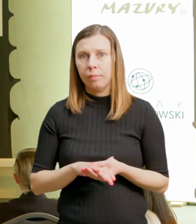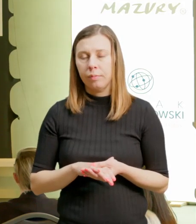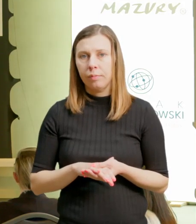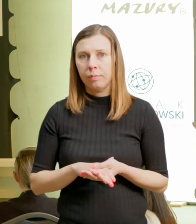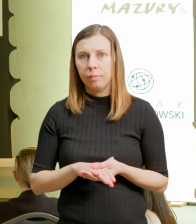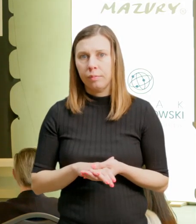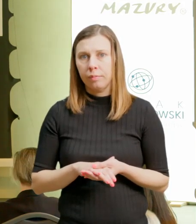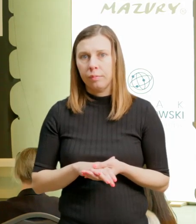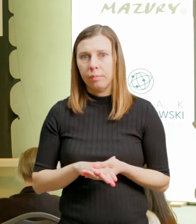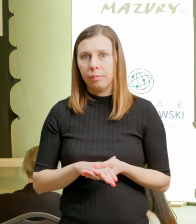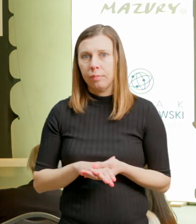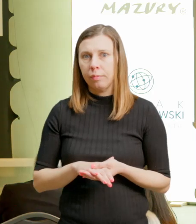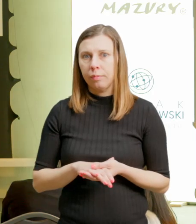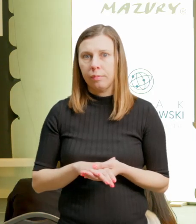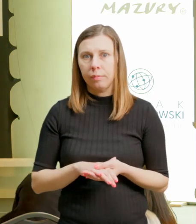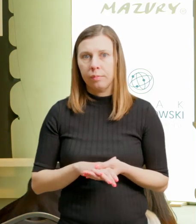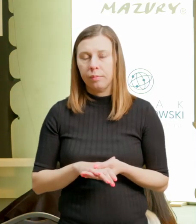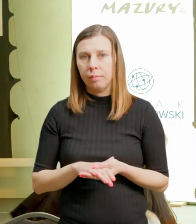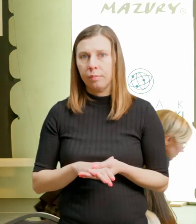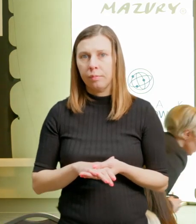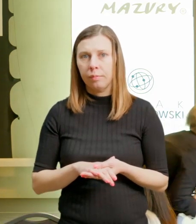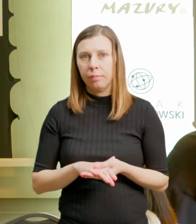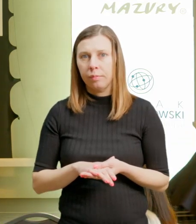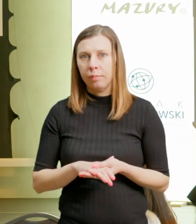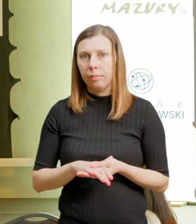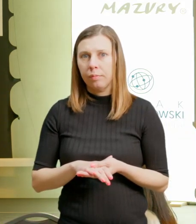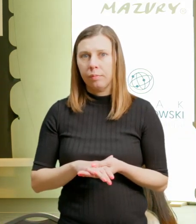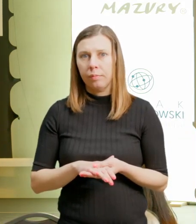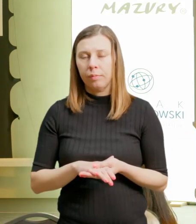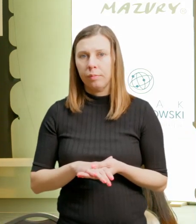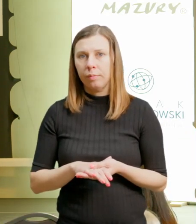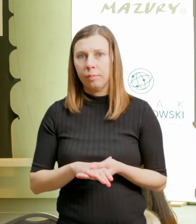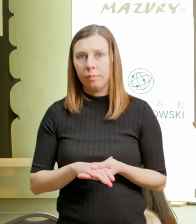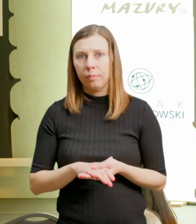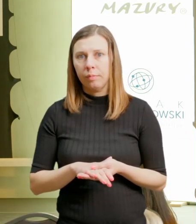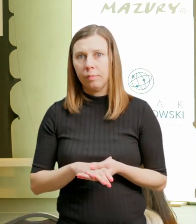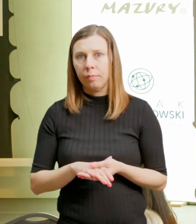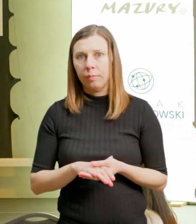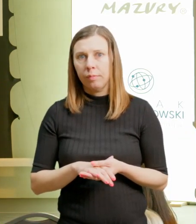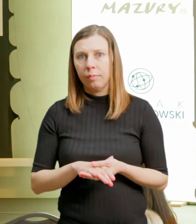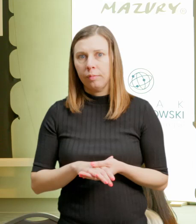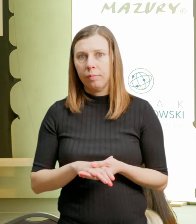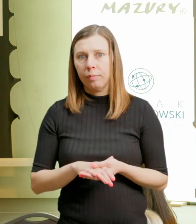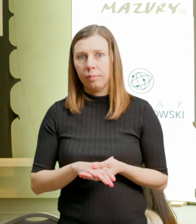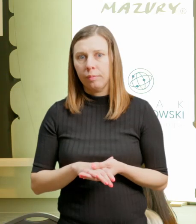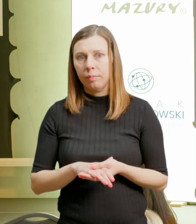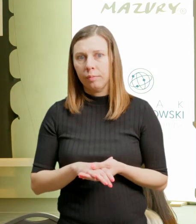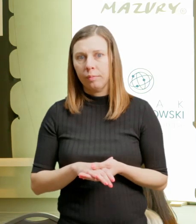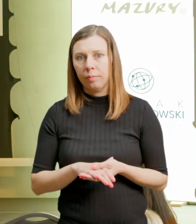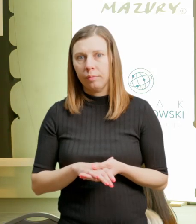w tym obszarze docenieni, że mogą przekazywać te tradycje kulinarne swoim kolejnym